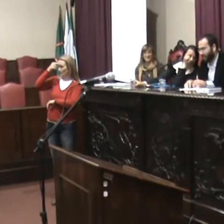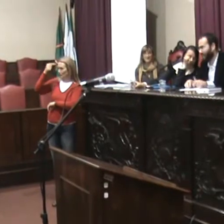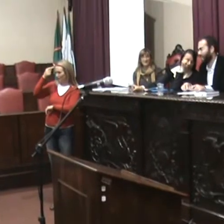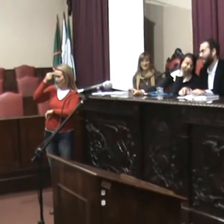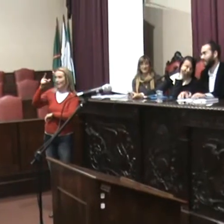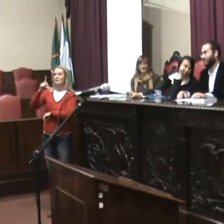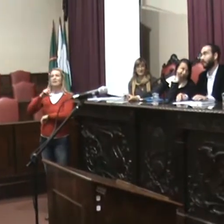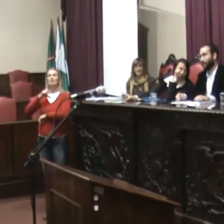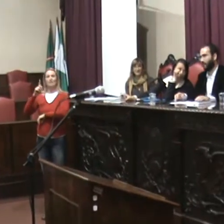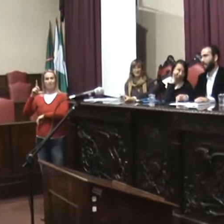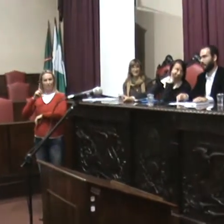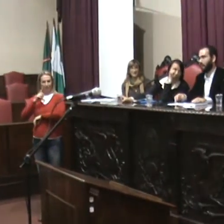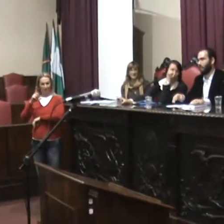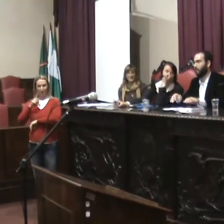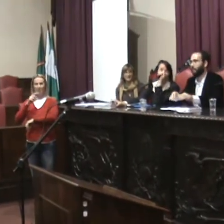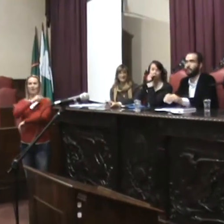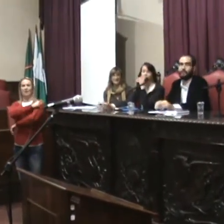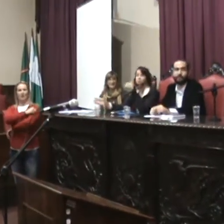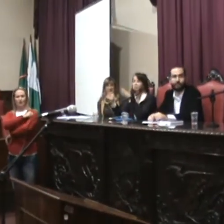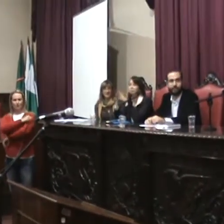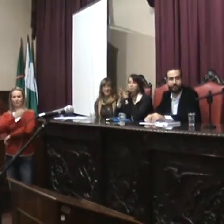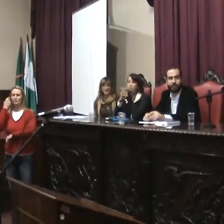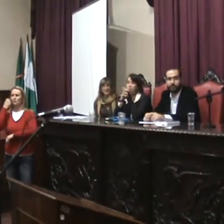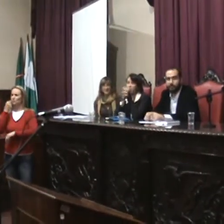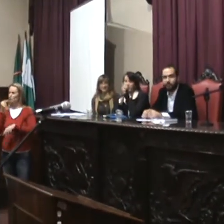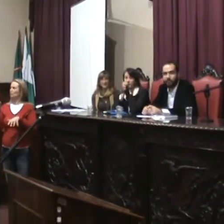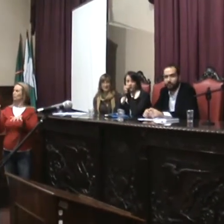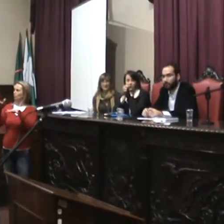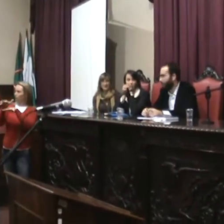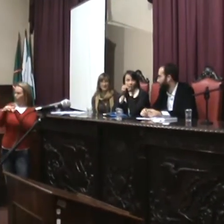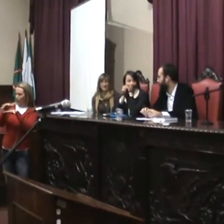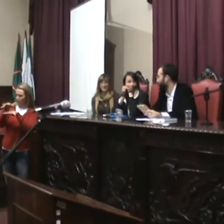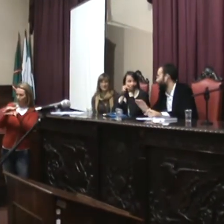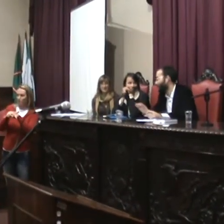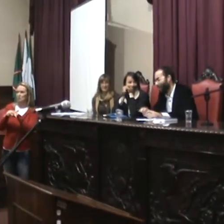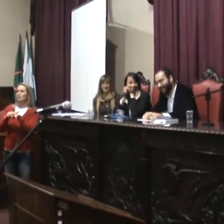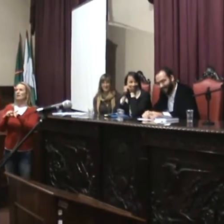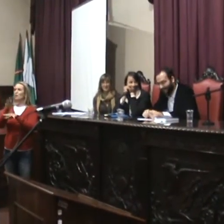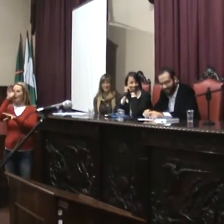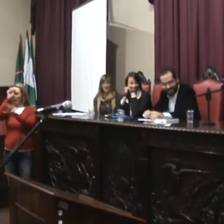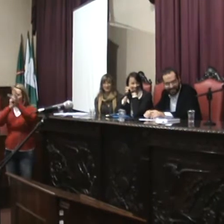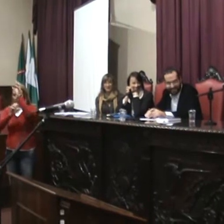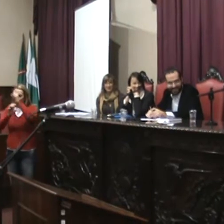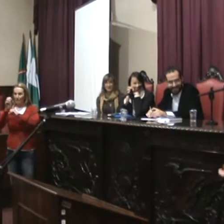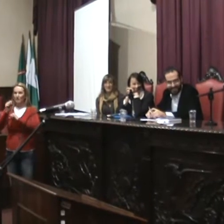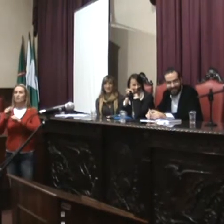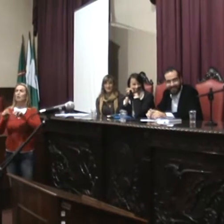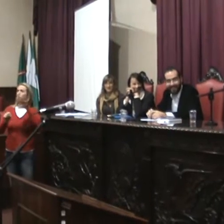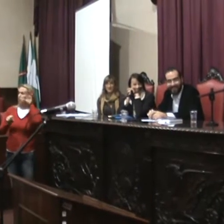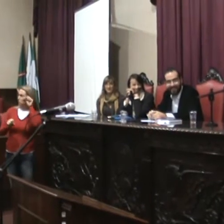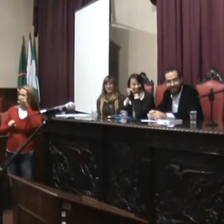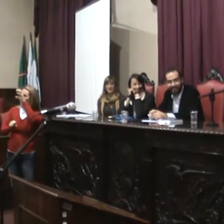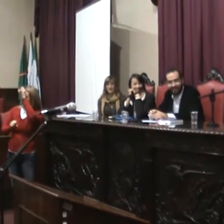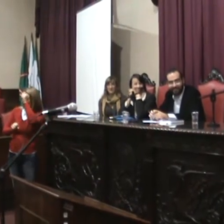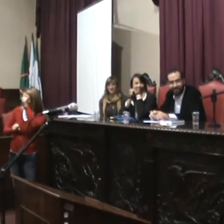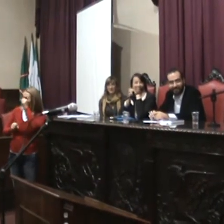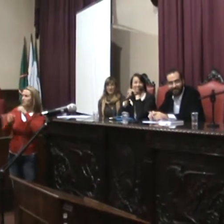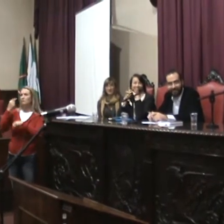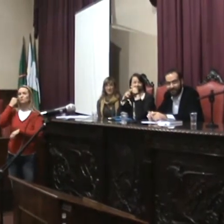comum, convivendo e ambas as partes aprendem, tanto os ouvintes com os surdos, como ambas surdos com a